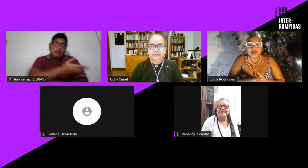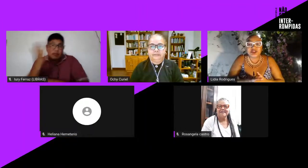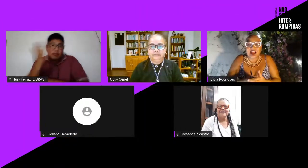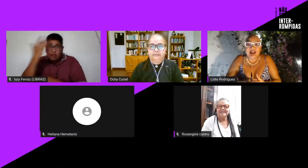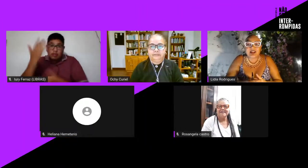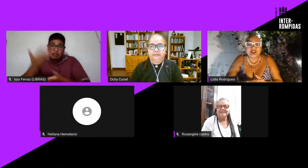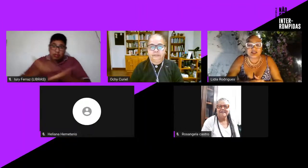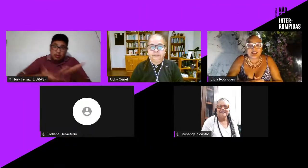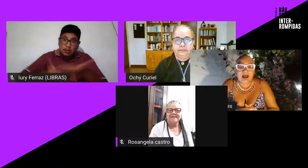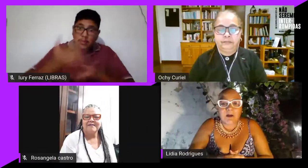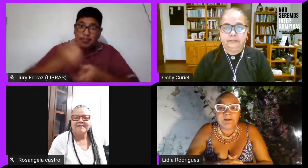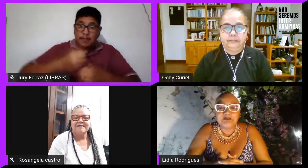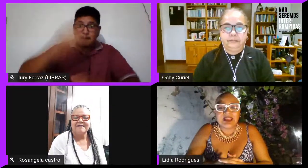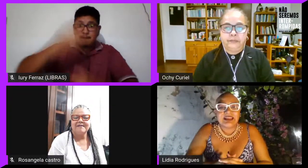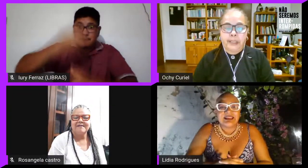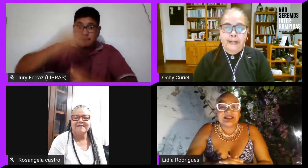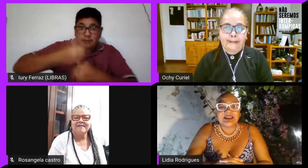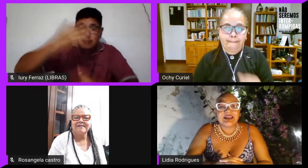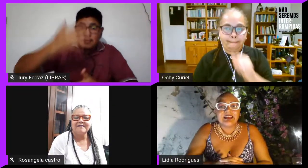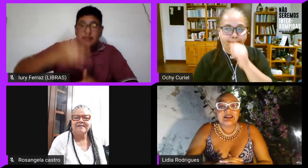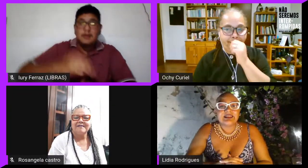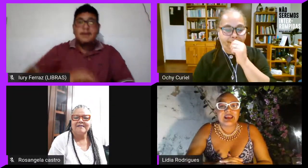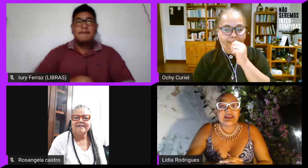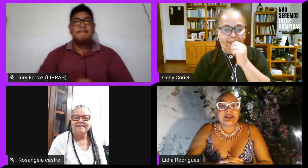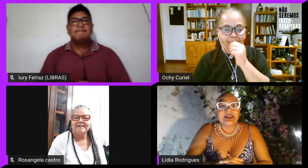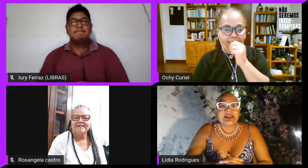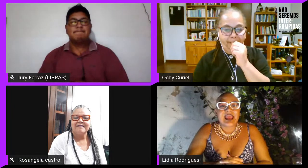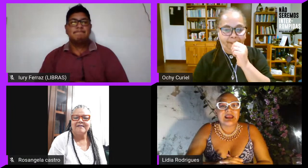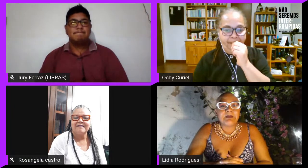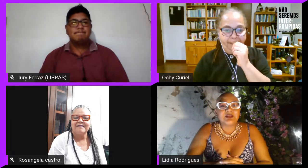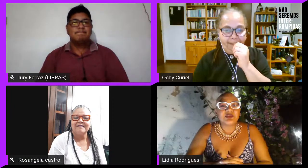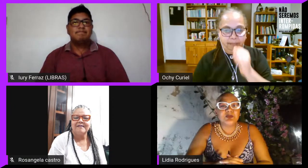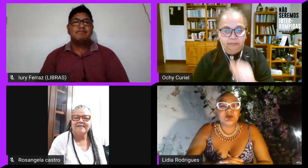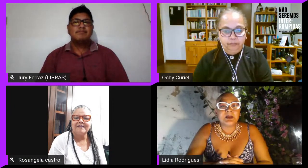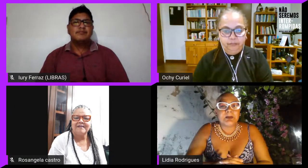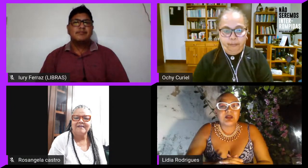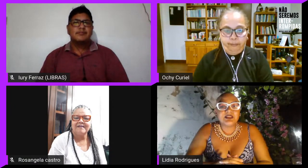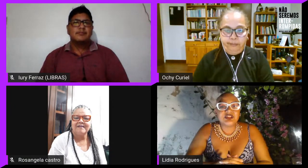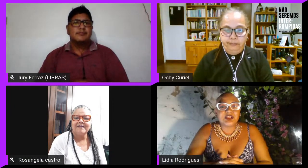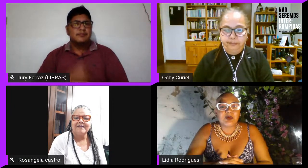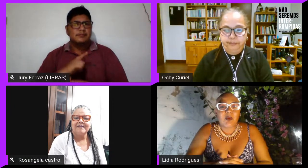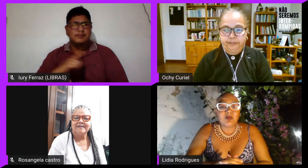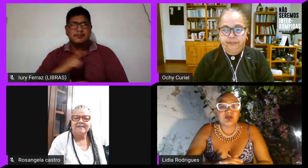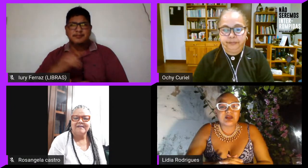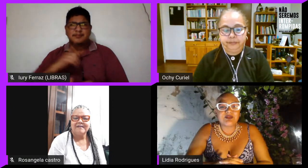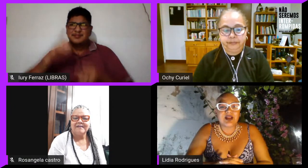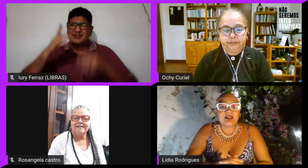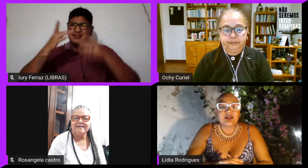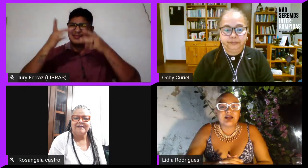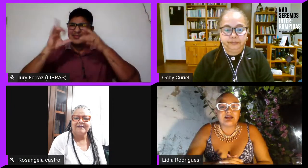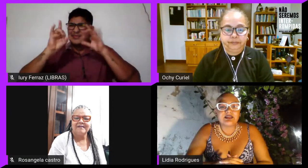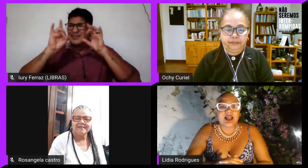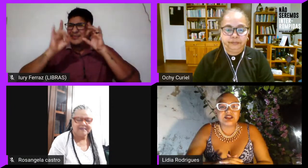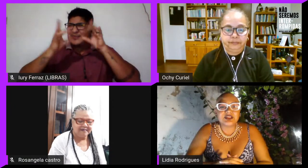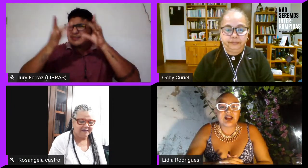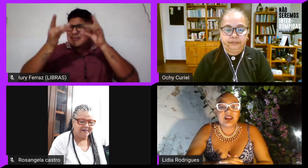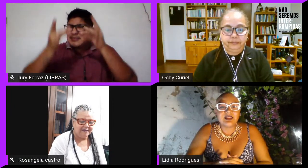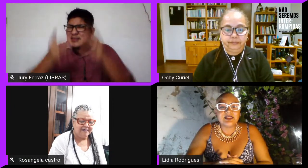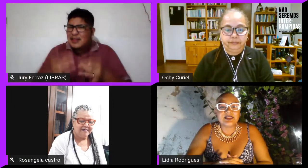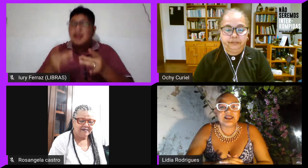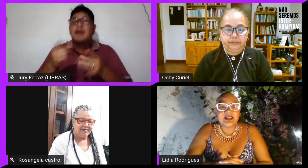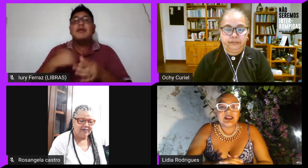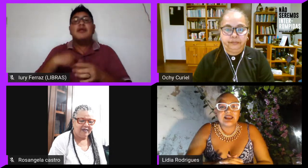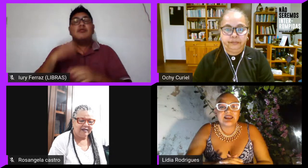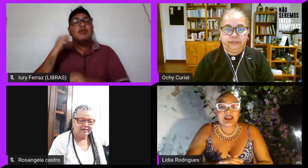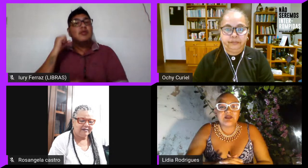compartiendo en el chat y tal hay elementos muy importantes de encuentro de la fala de las